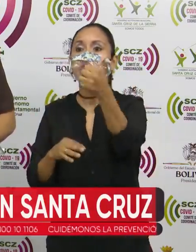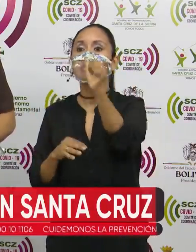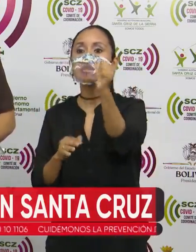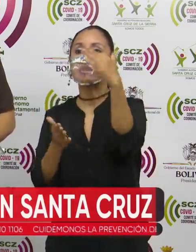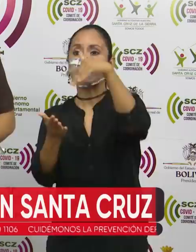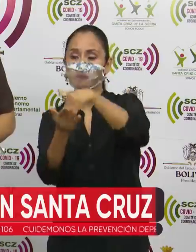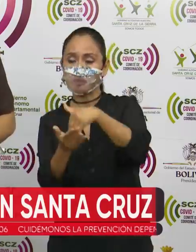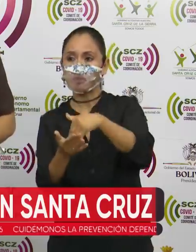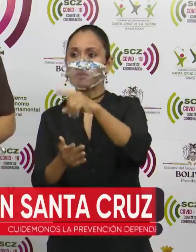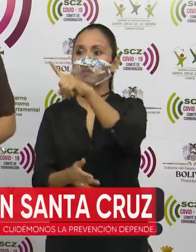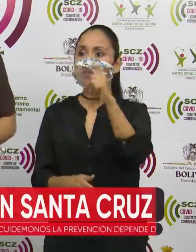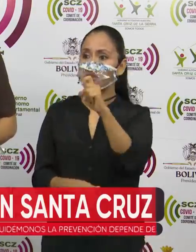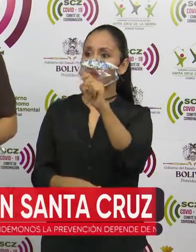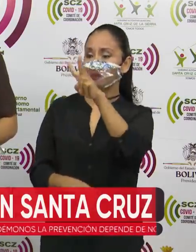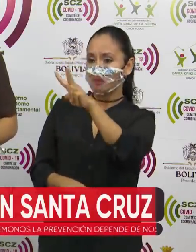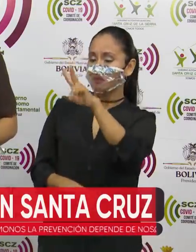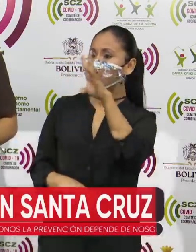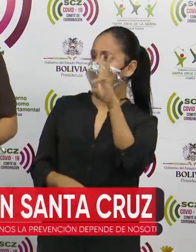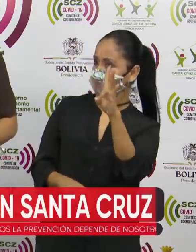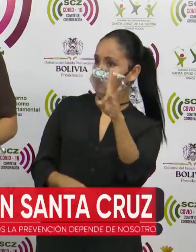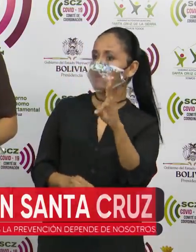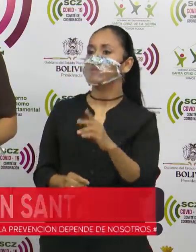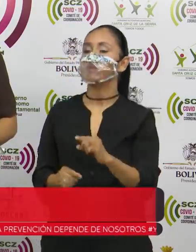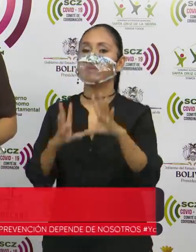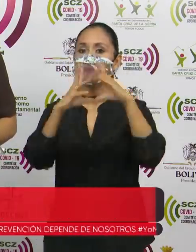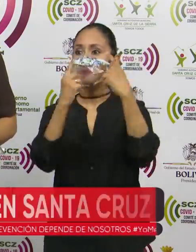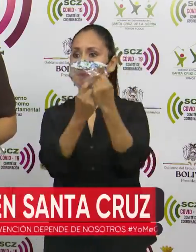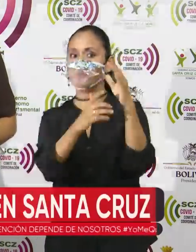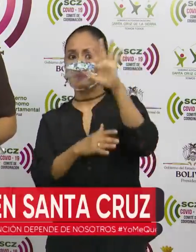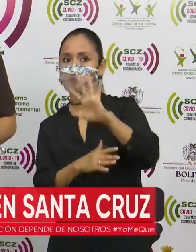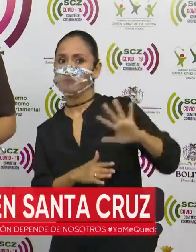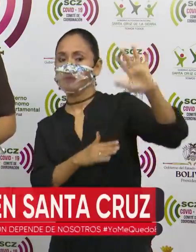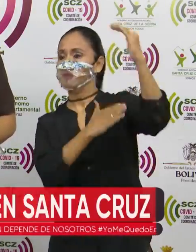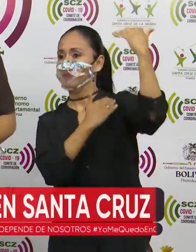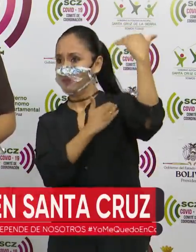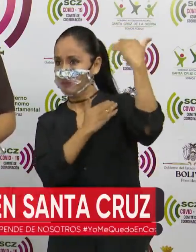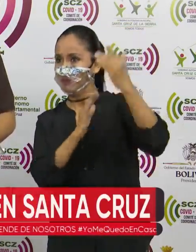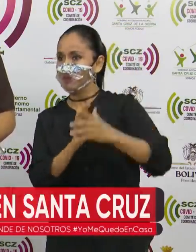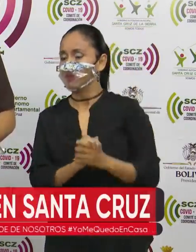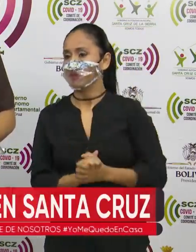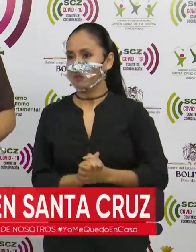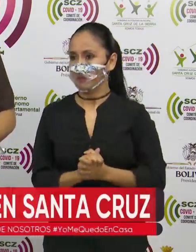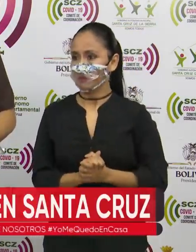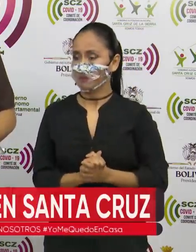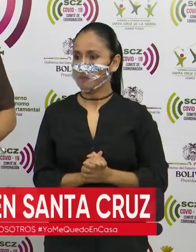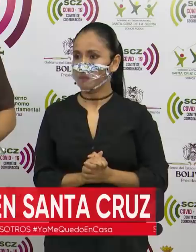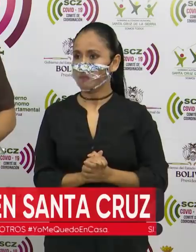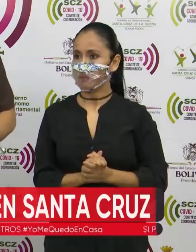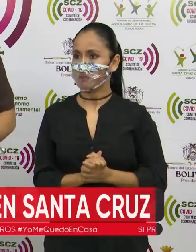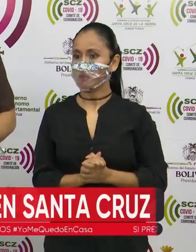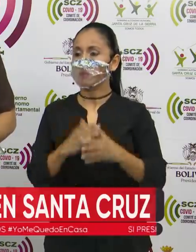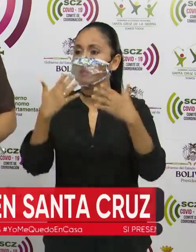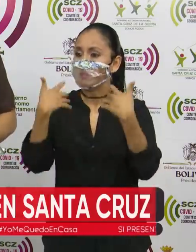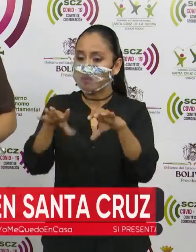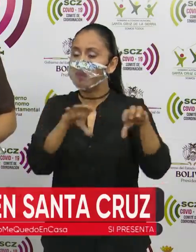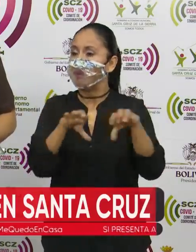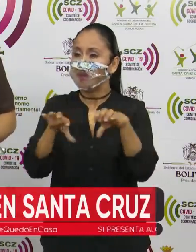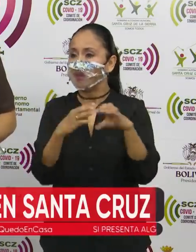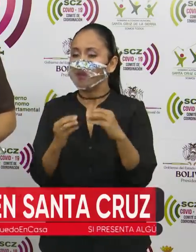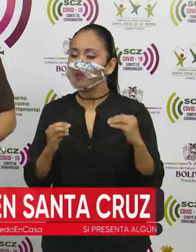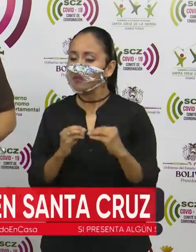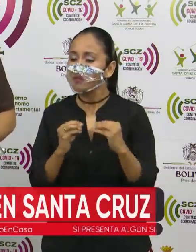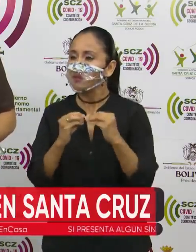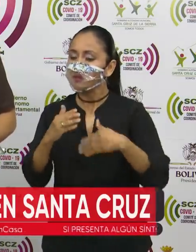10.127 casos en el departamento de Santa Cruz. Han generado un